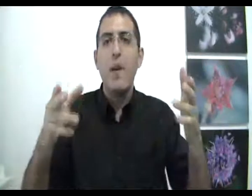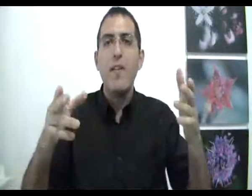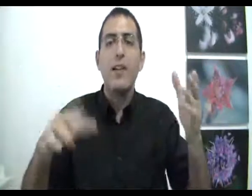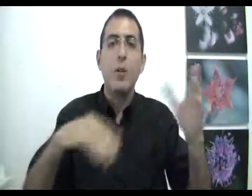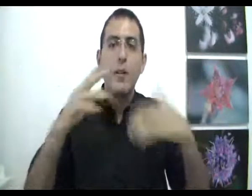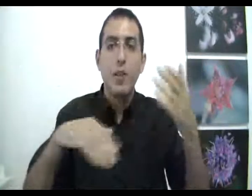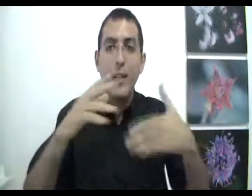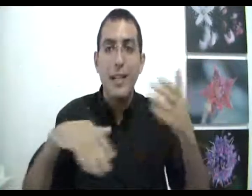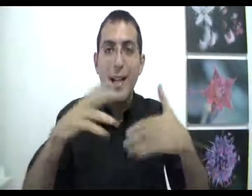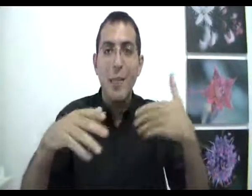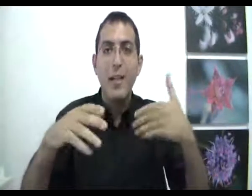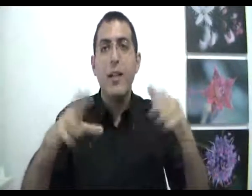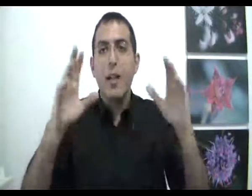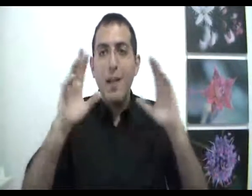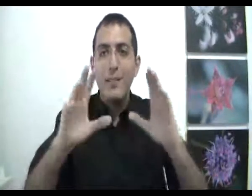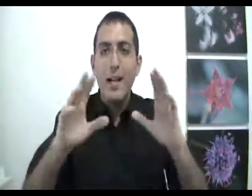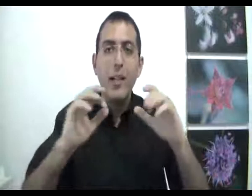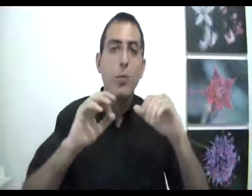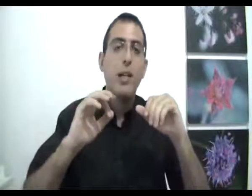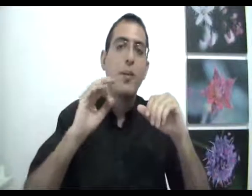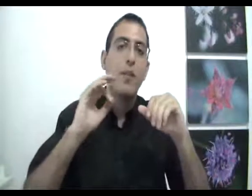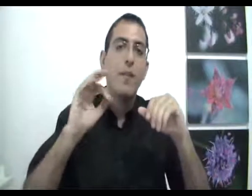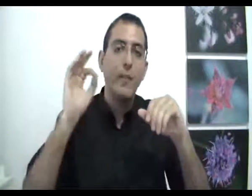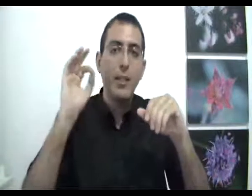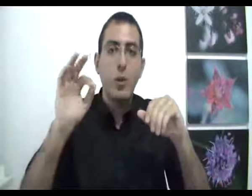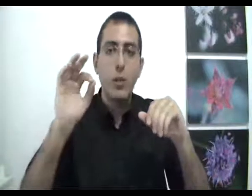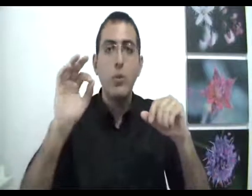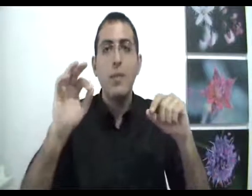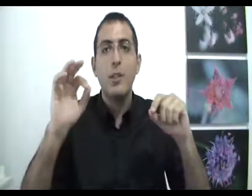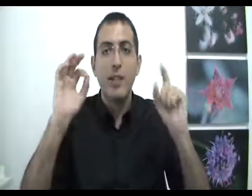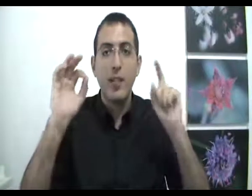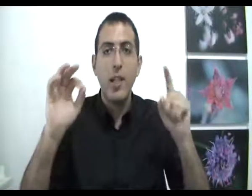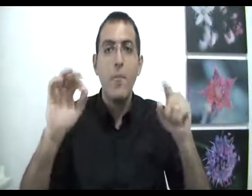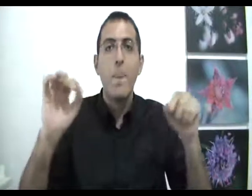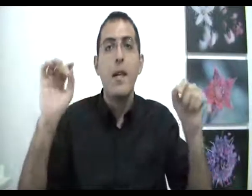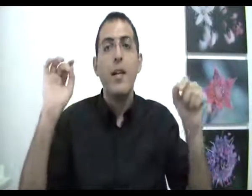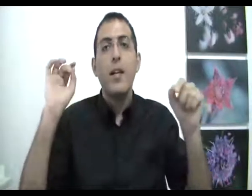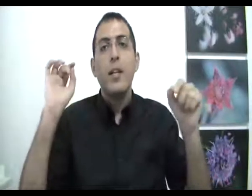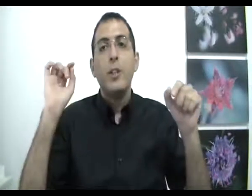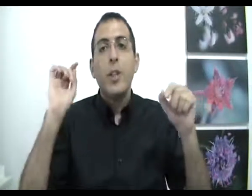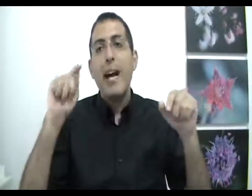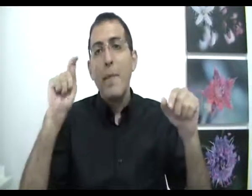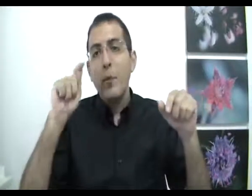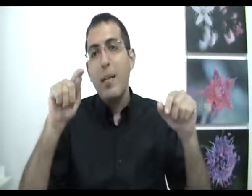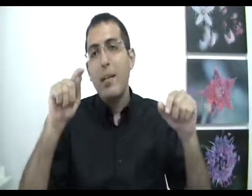ההפך נכון ואפשר להעמיק אבל זה רק נקודה למחשבה ועכשיו אני אתן עוד נקודה למחשבה והיא שגם אם נאמר